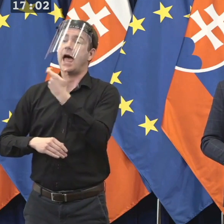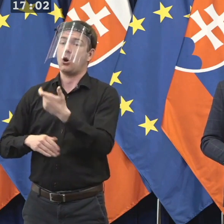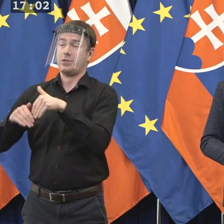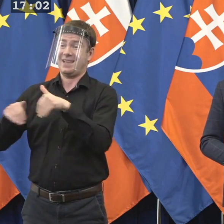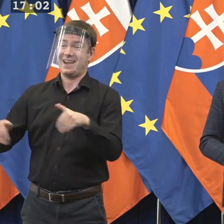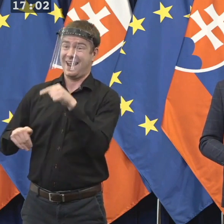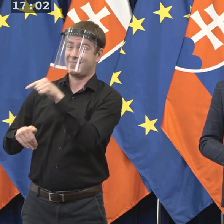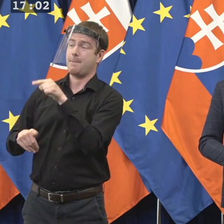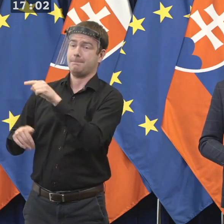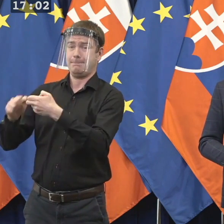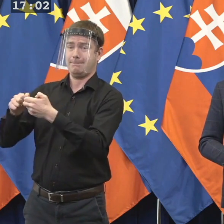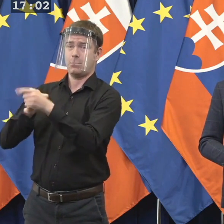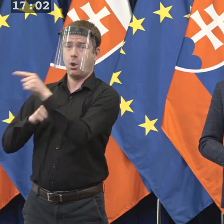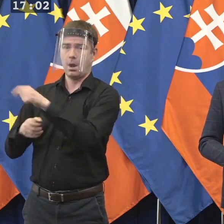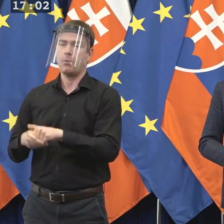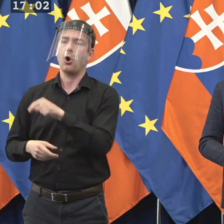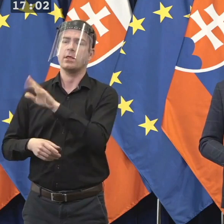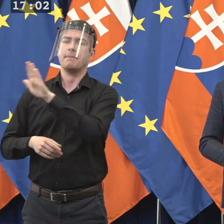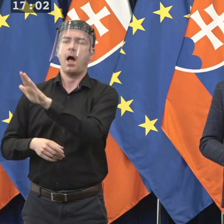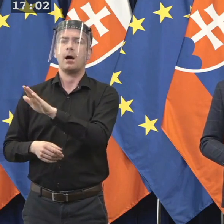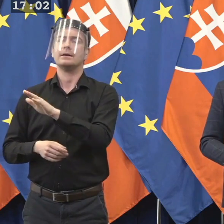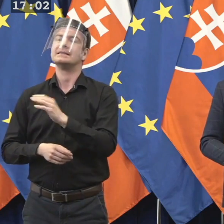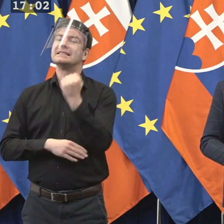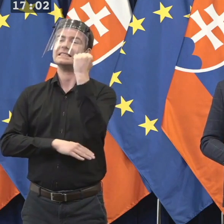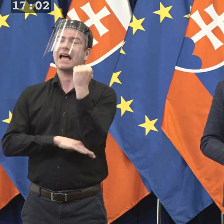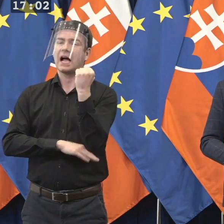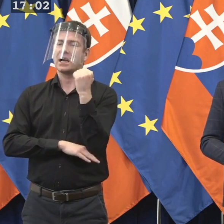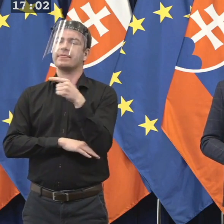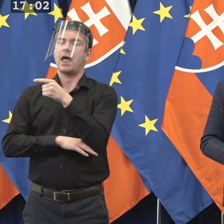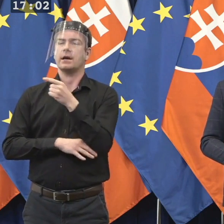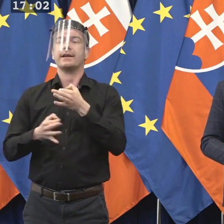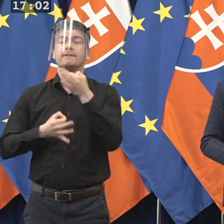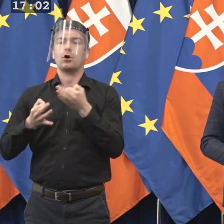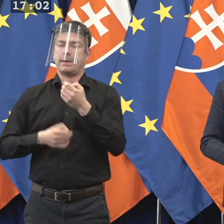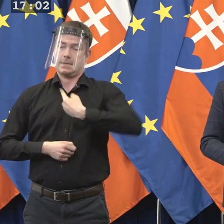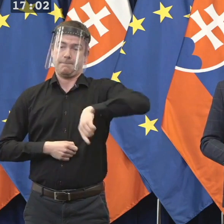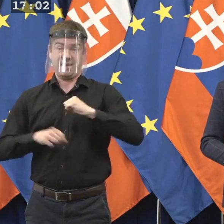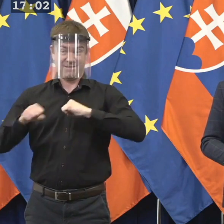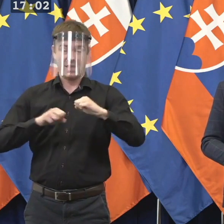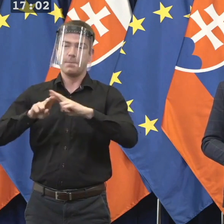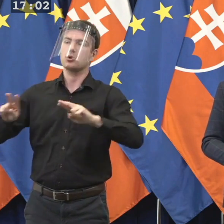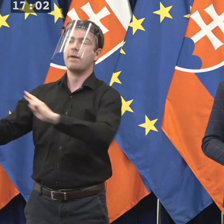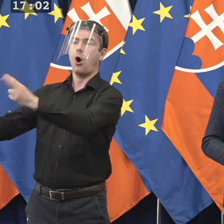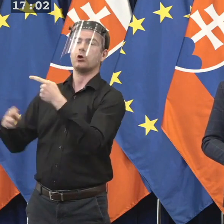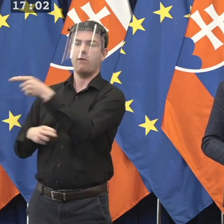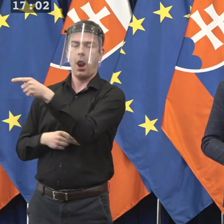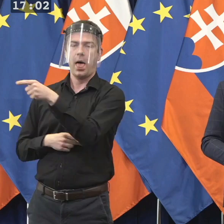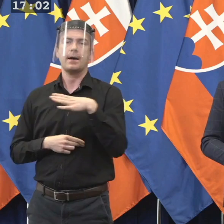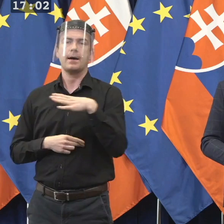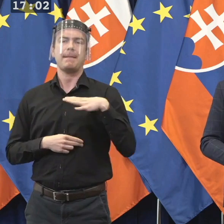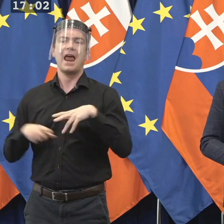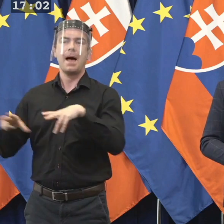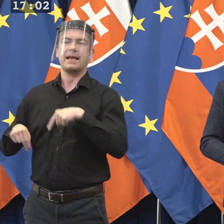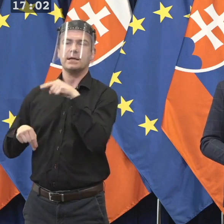má. Jedno zo základných kompetencií, ktoré má v tejto súvislosti vláda, je dať návrh na odvolanie pani predsedničky